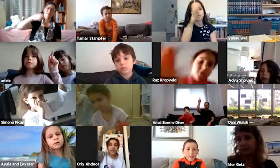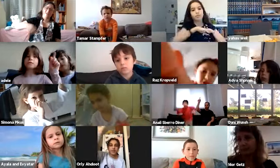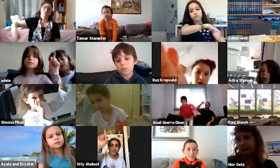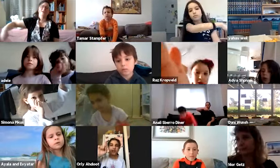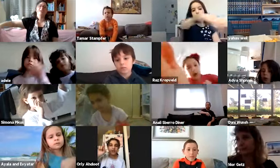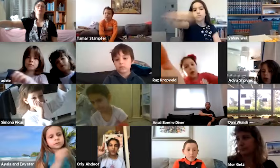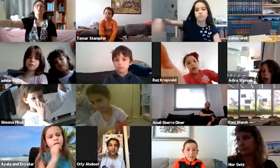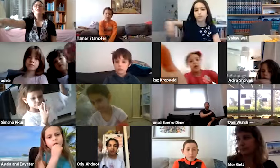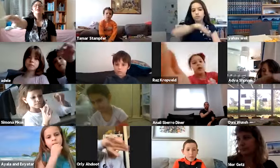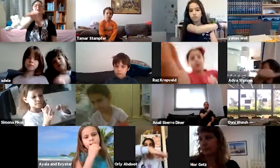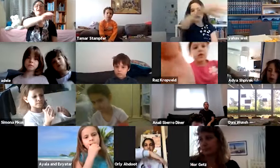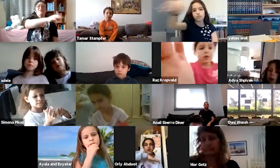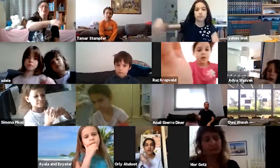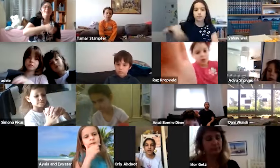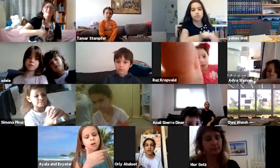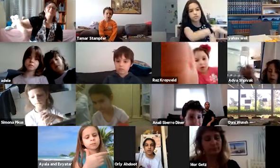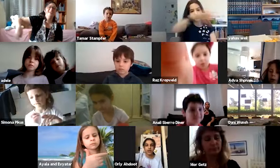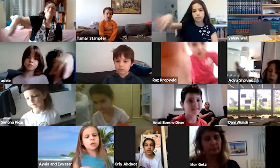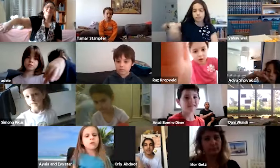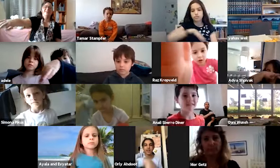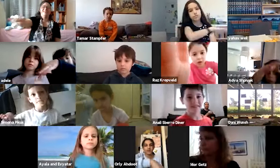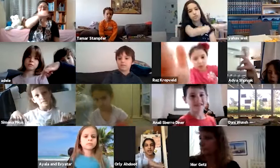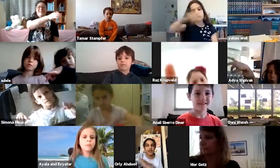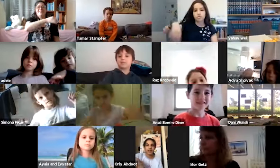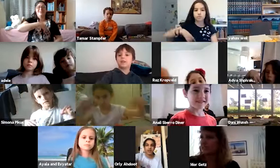אלוהנו, אלוהנו, אלוהנו, אלוהנו.